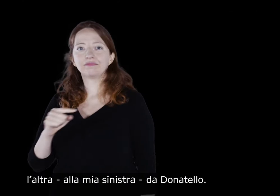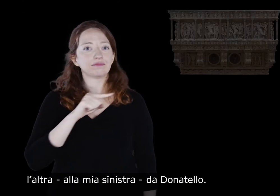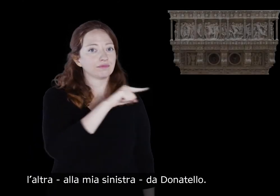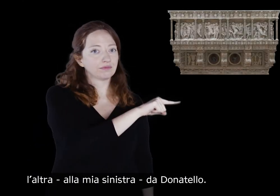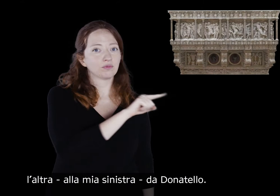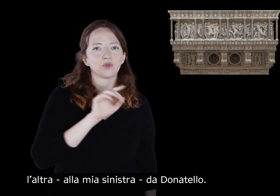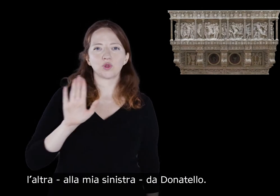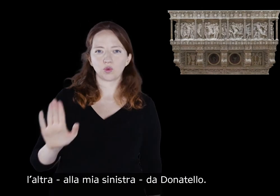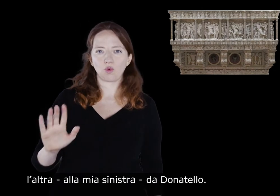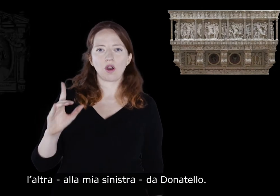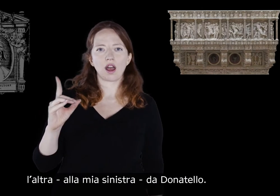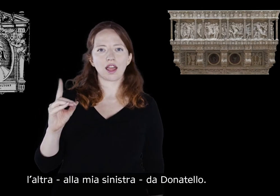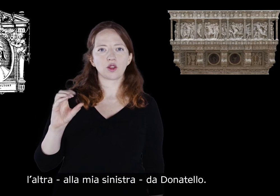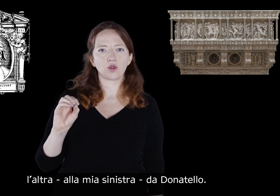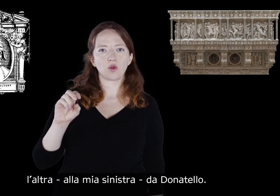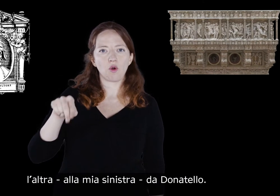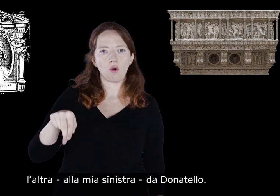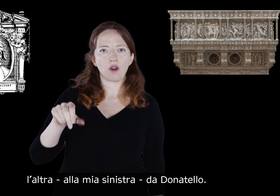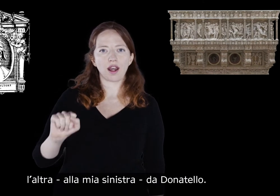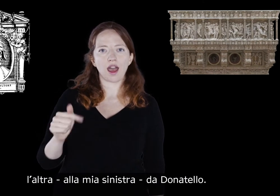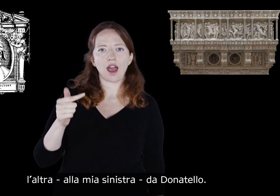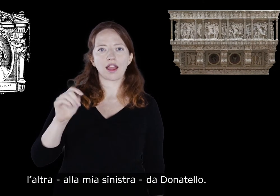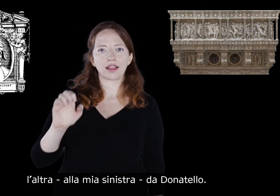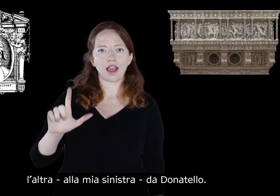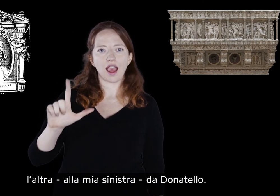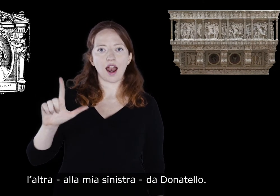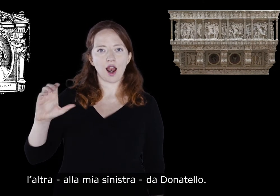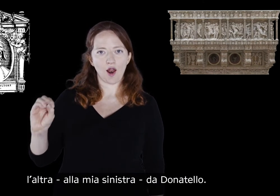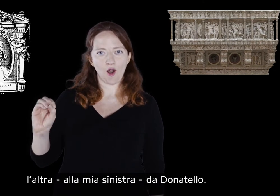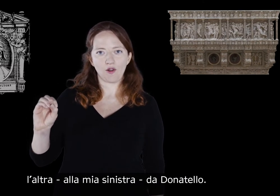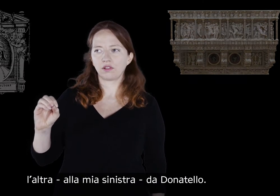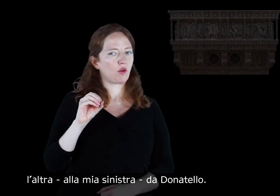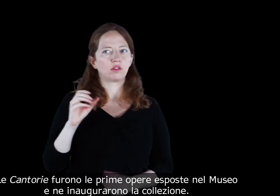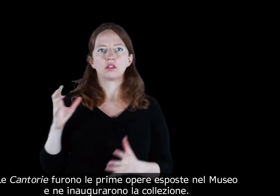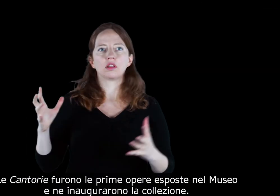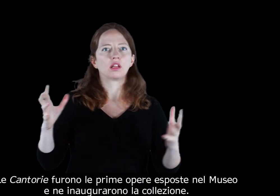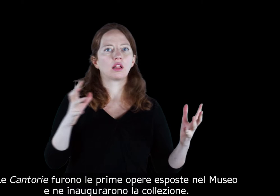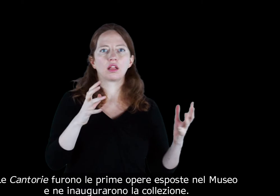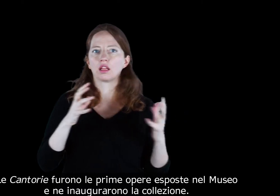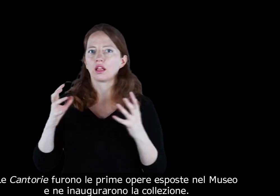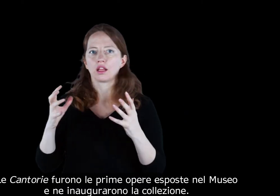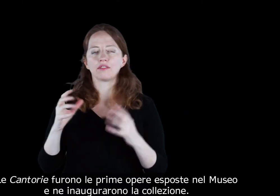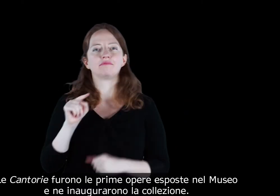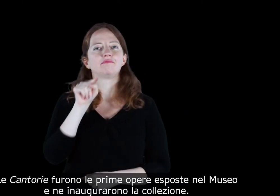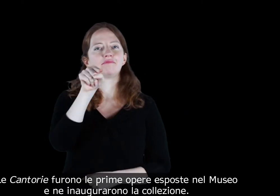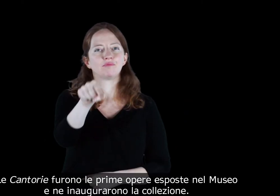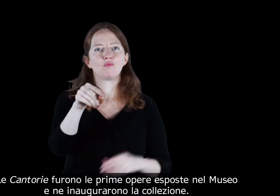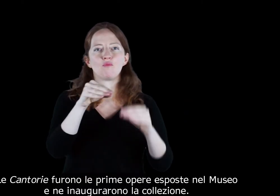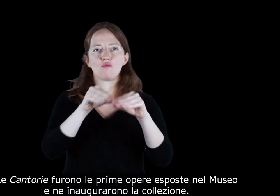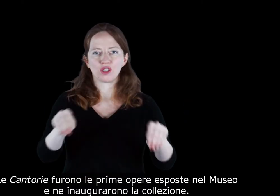l'altra alla mia sinistra da Donatello. Le cantorie furono le prime